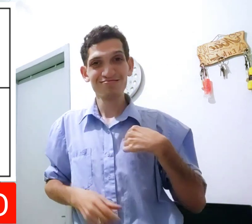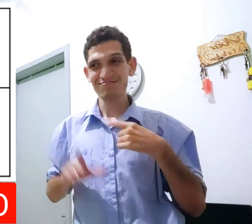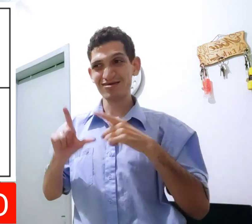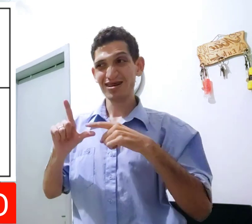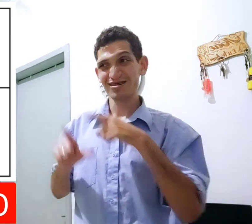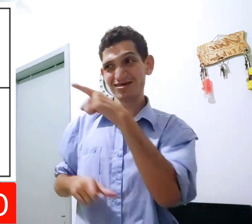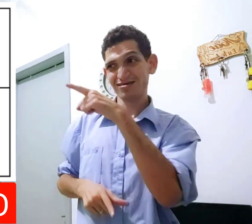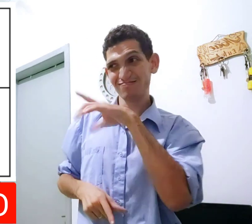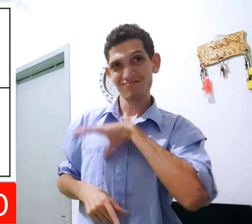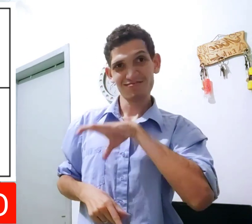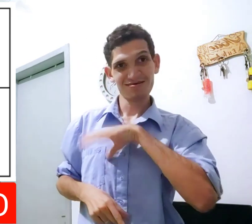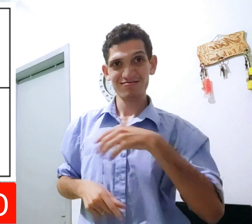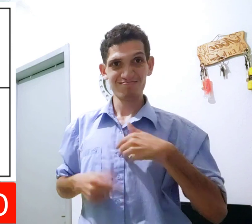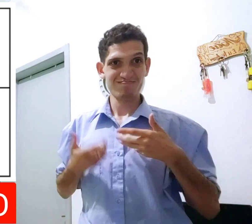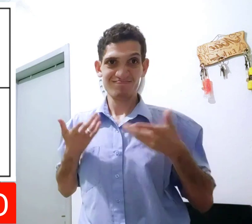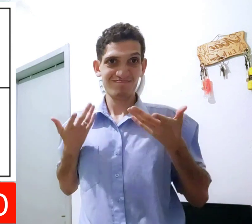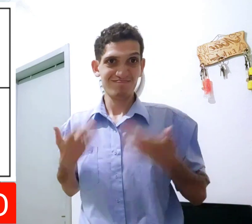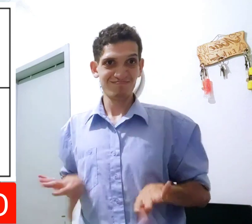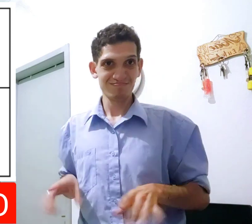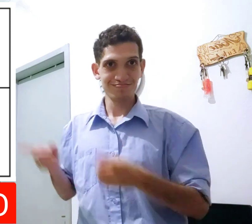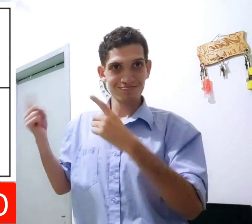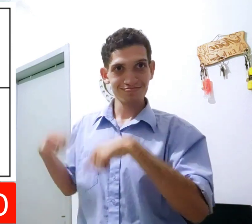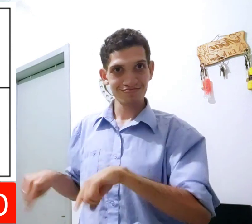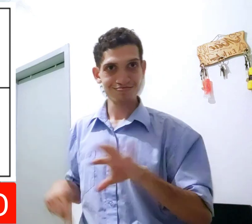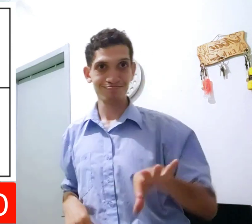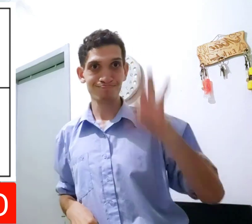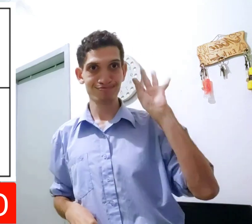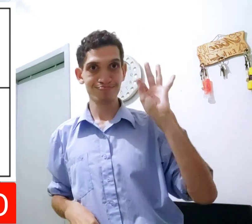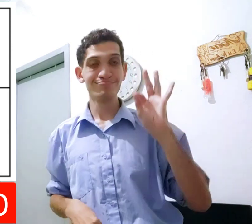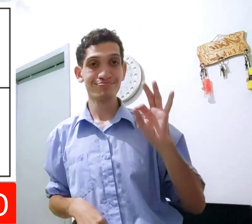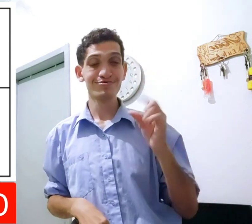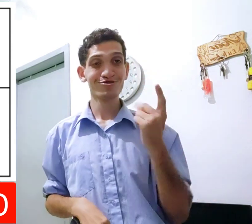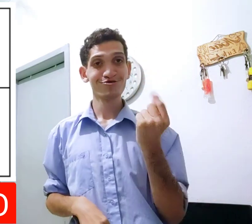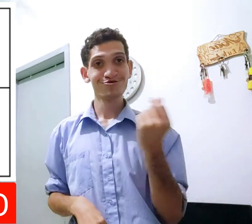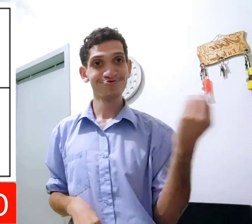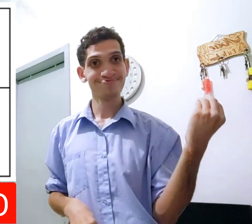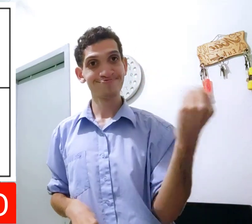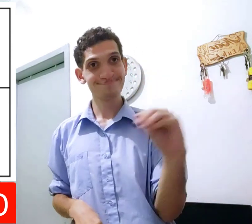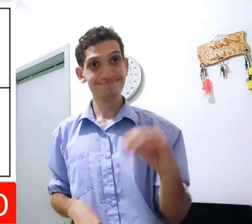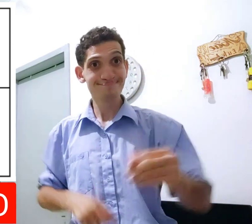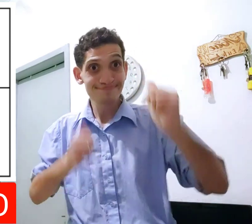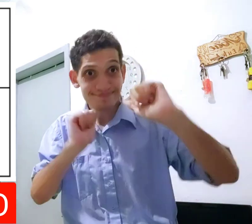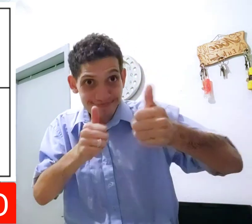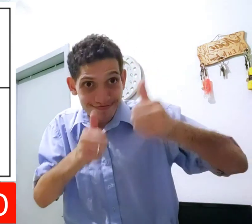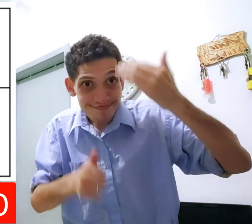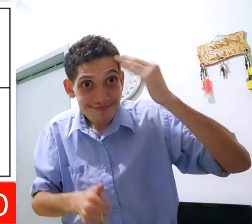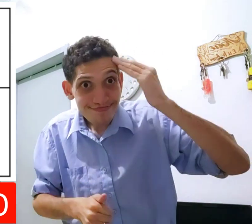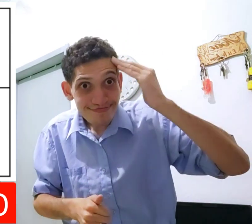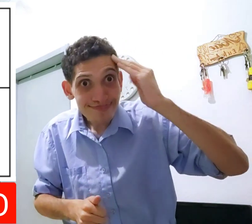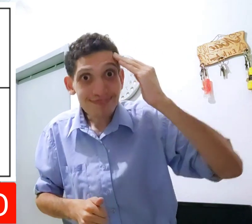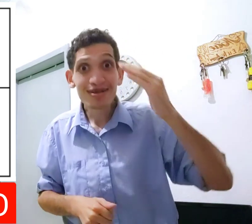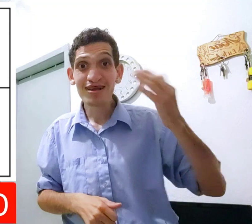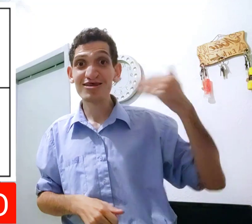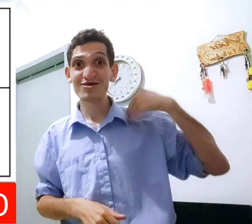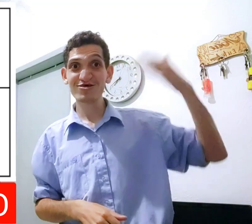Então, eu, letra, primeiro, português, não quero. Eu, segundo, prefiro. O dinheiro colocar. Tá bom? Entendeu?